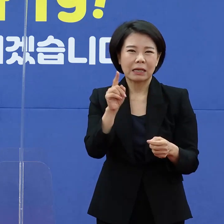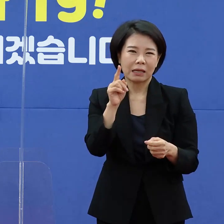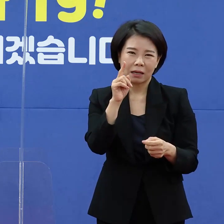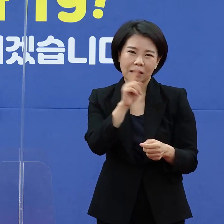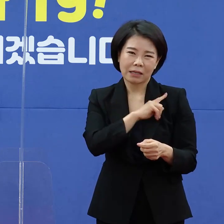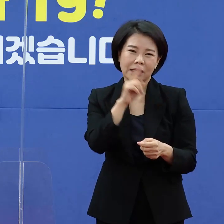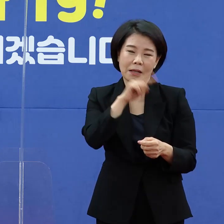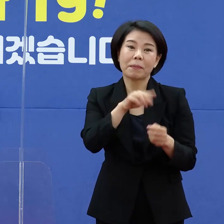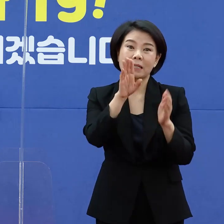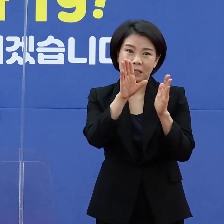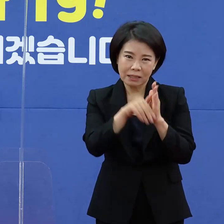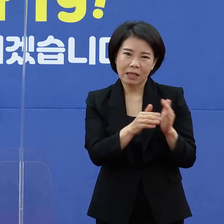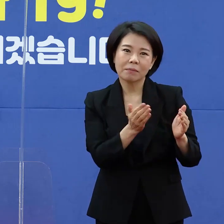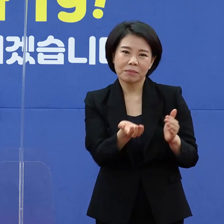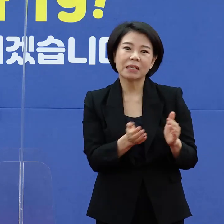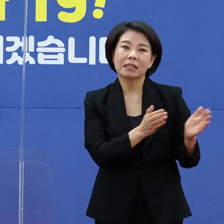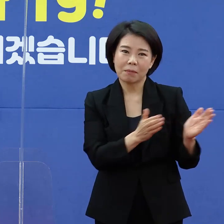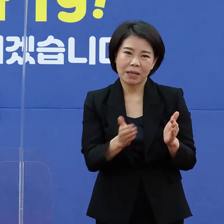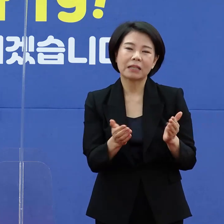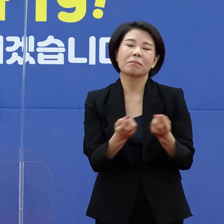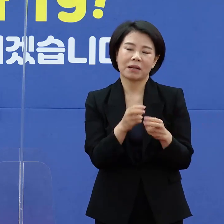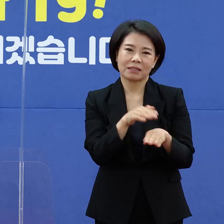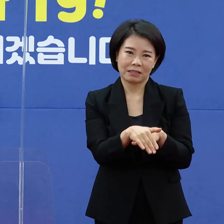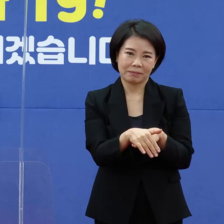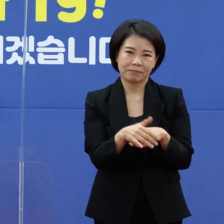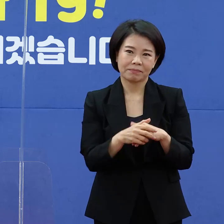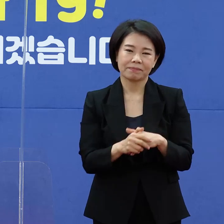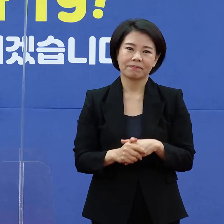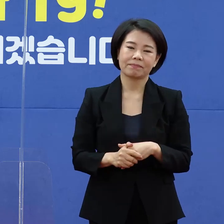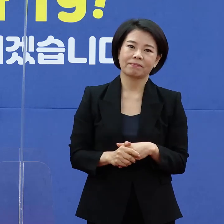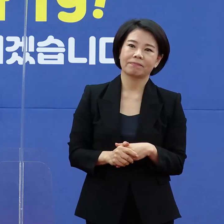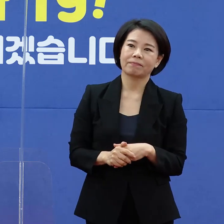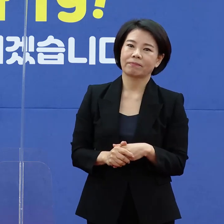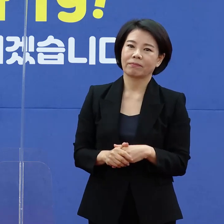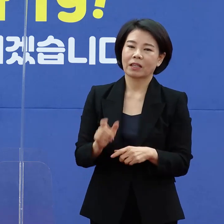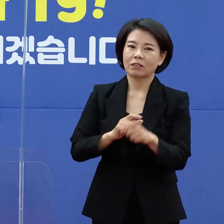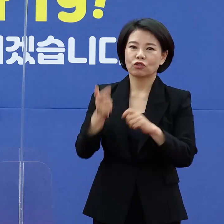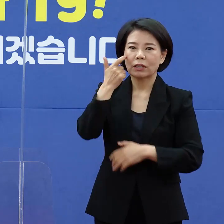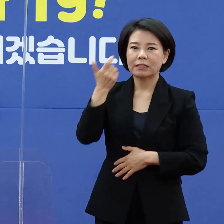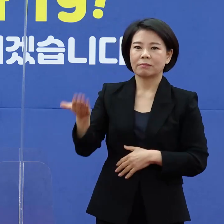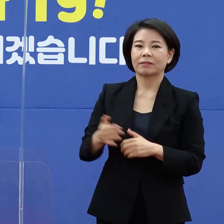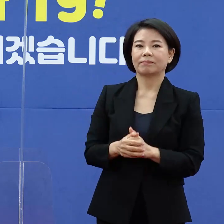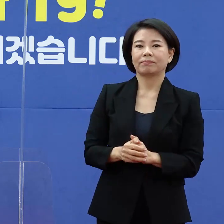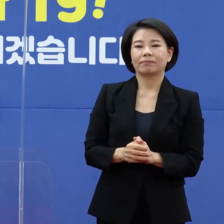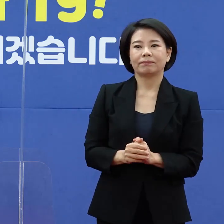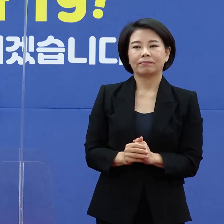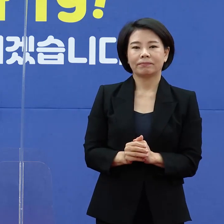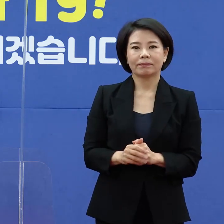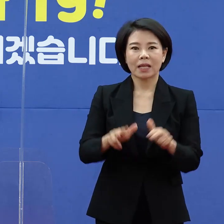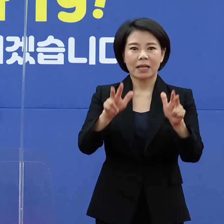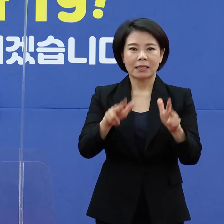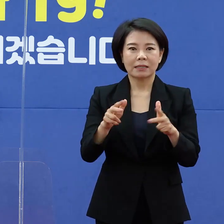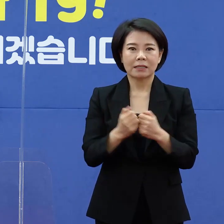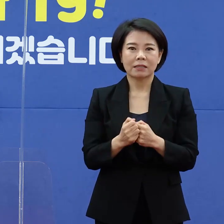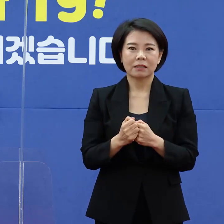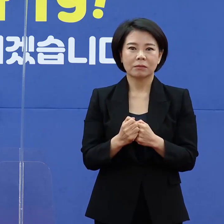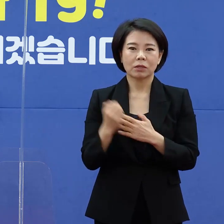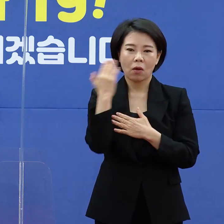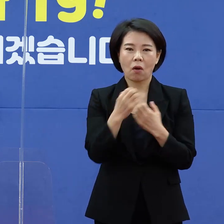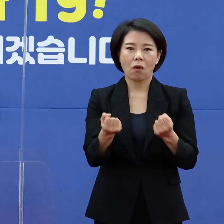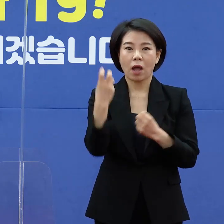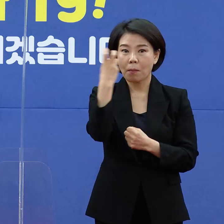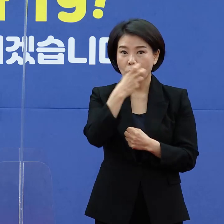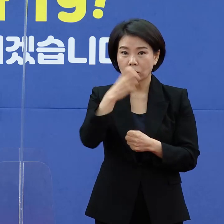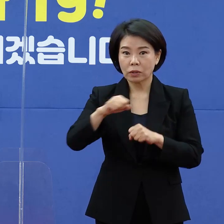고려해서 대비하고 있다는 말씀을 드리겠습니다. 추가로 보니까 현재 건강 모니터링을